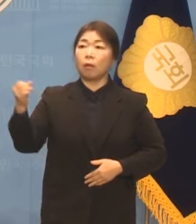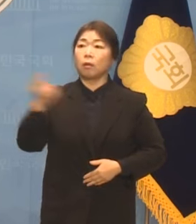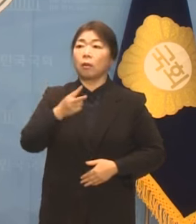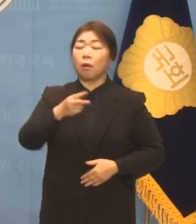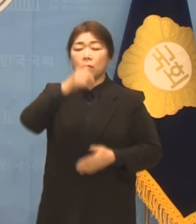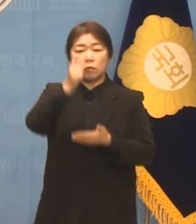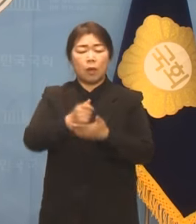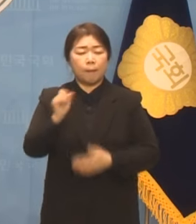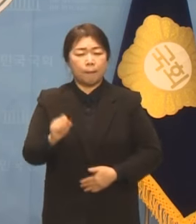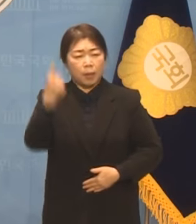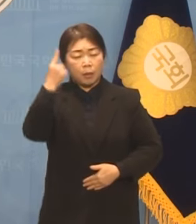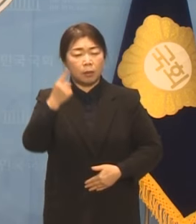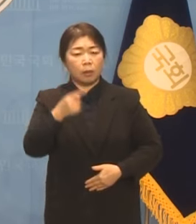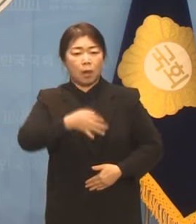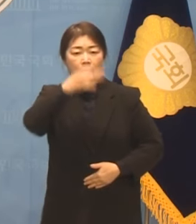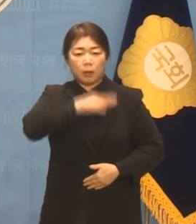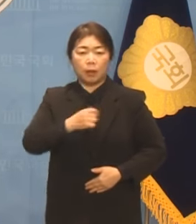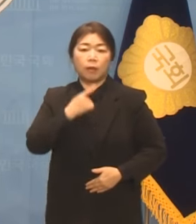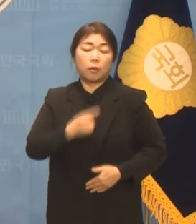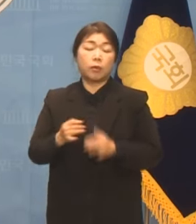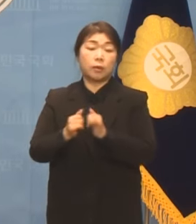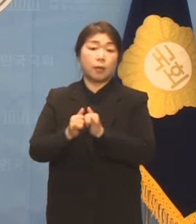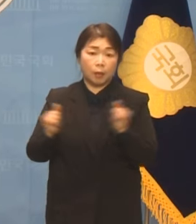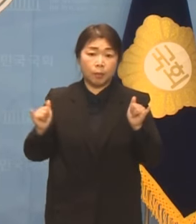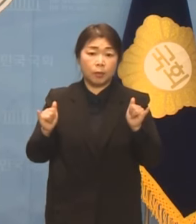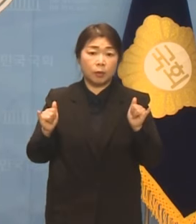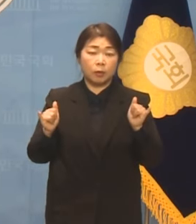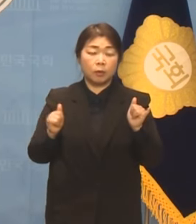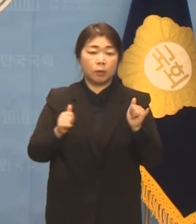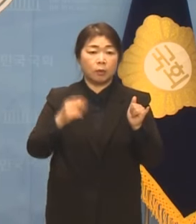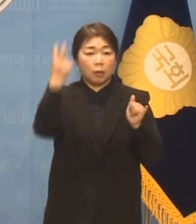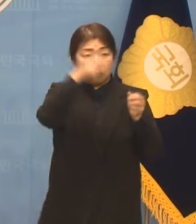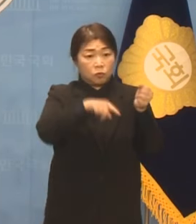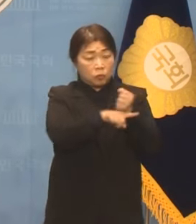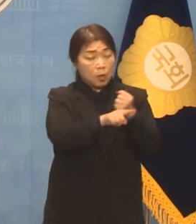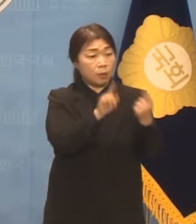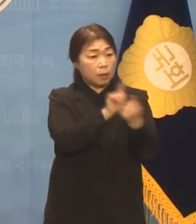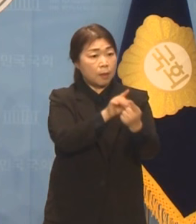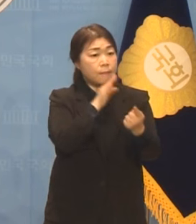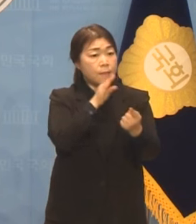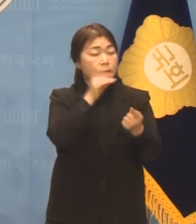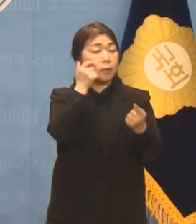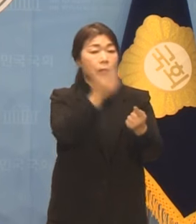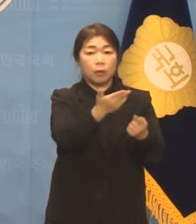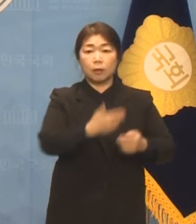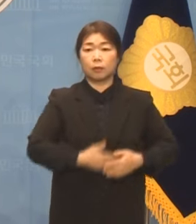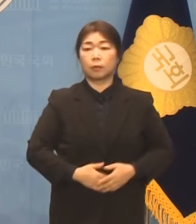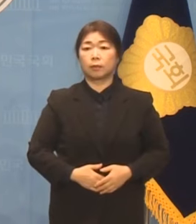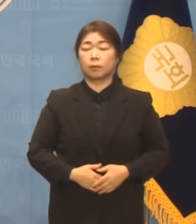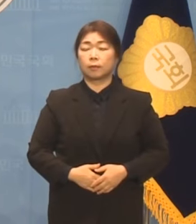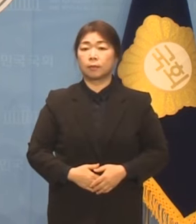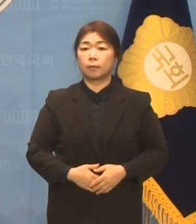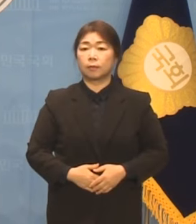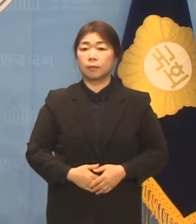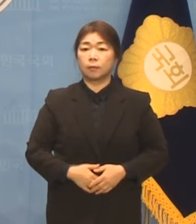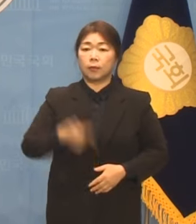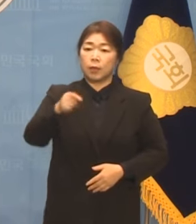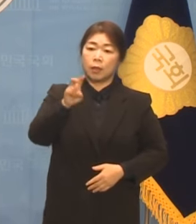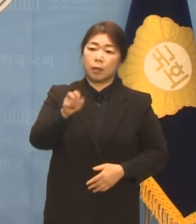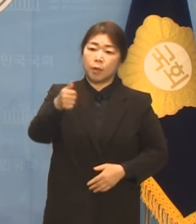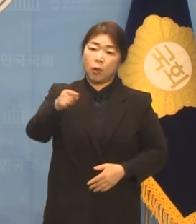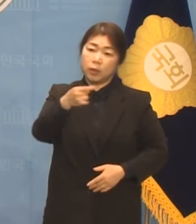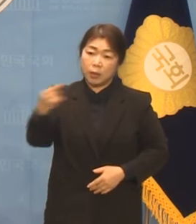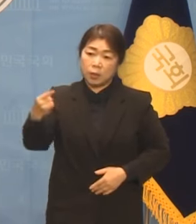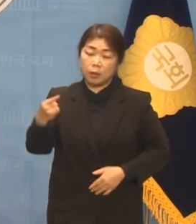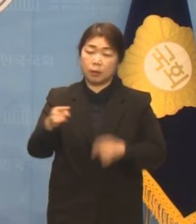범죄로 상당 이익까지 본 사람은 수사 대상이 되는 게 당연하지 않습니까? 김건희 모녀